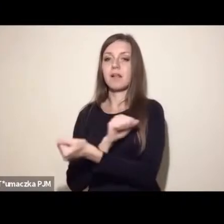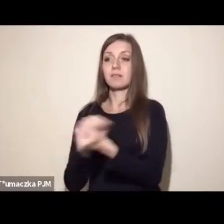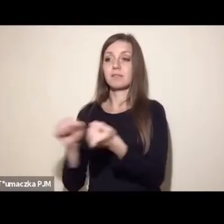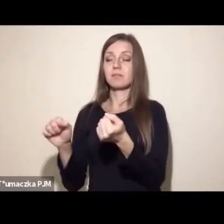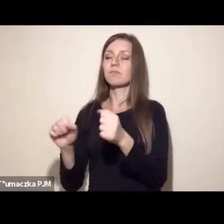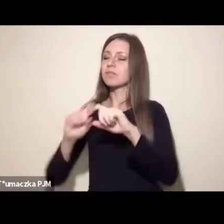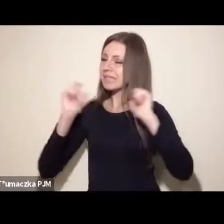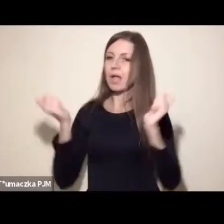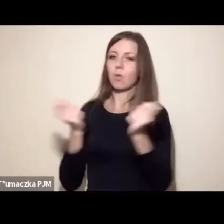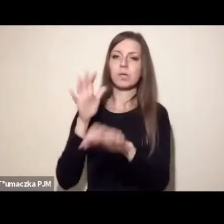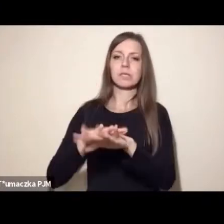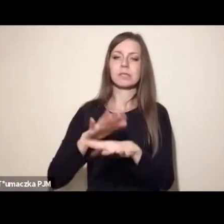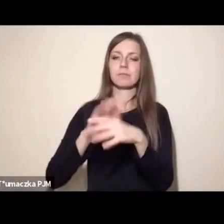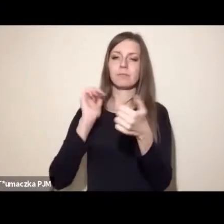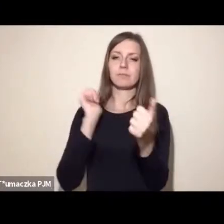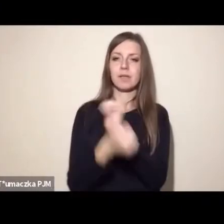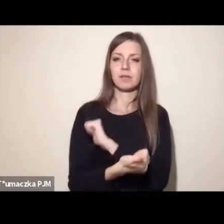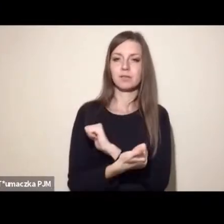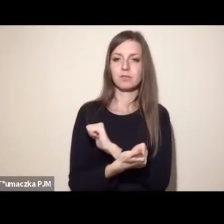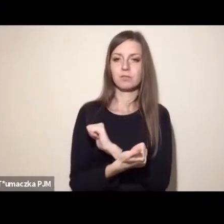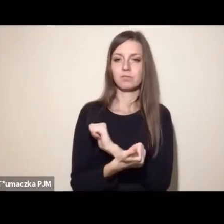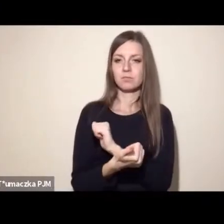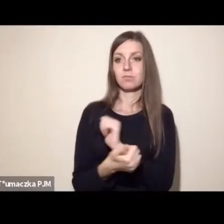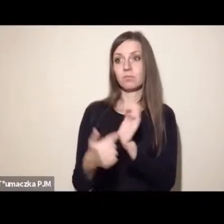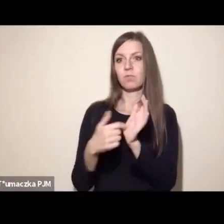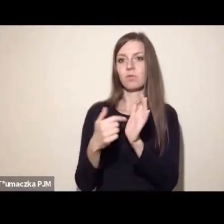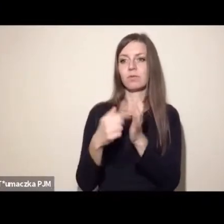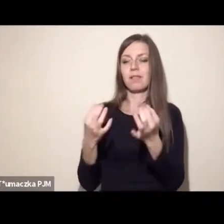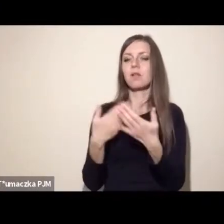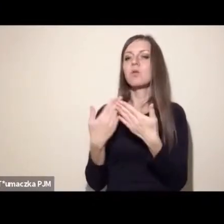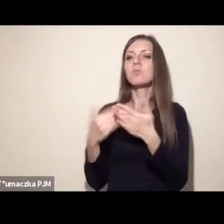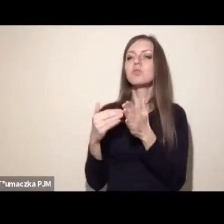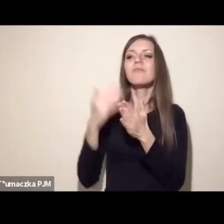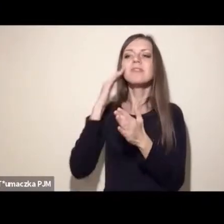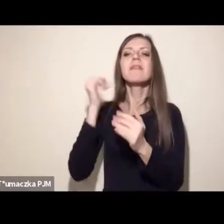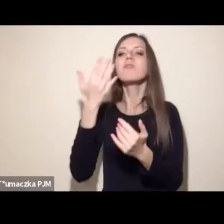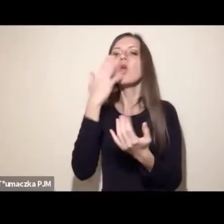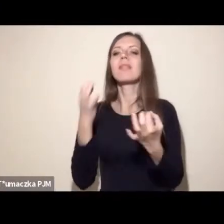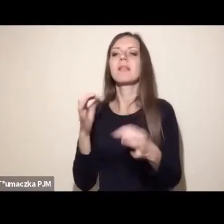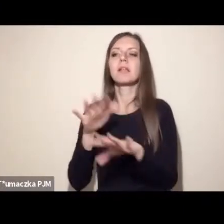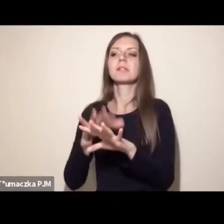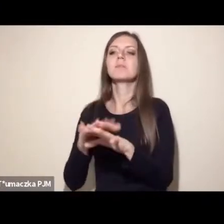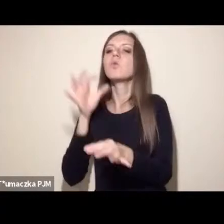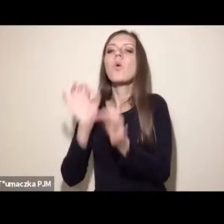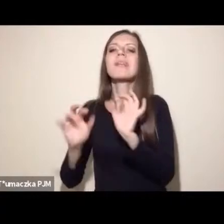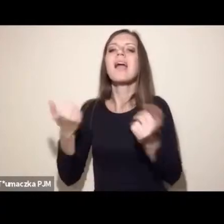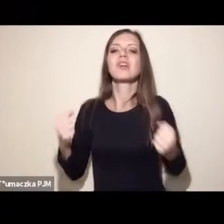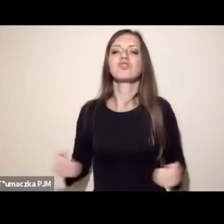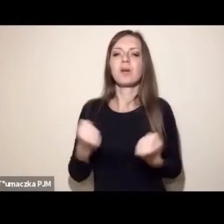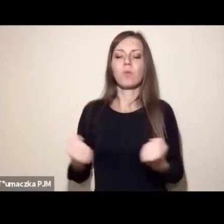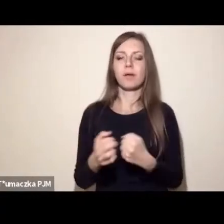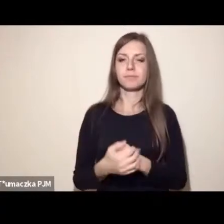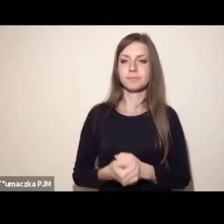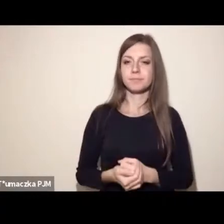I do tego też zresztą odnoszą się w wielu swoich wypowiedziach i materiałach organizacje prozwierzęce.